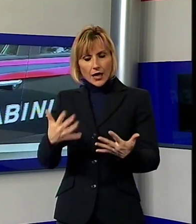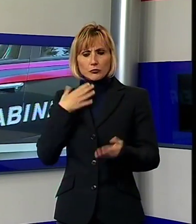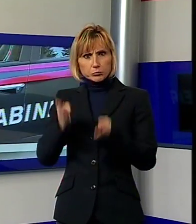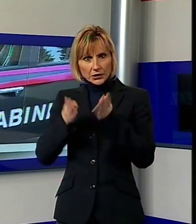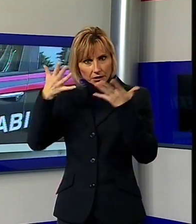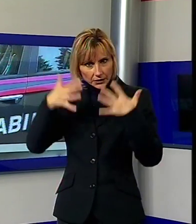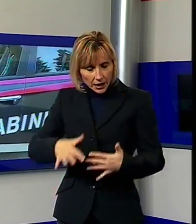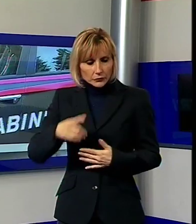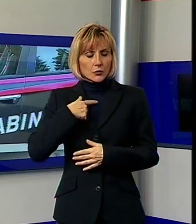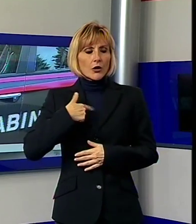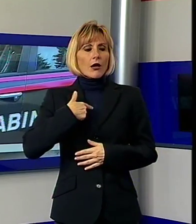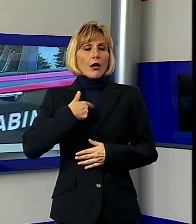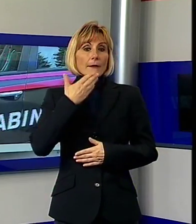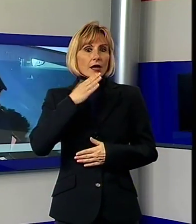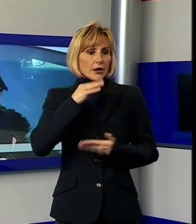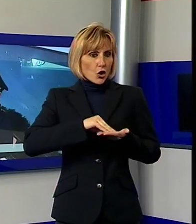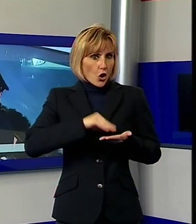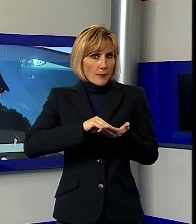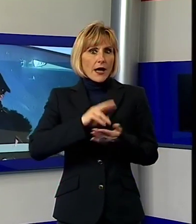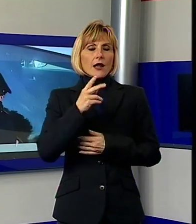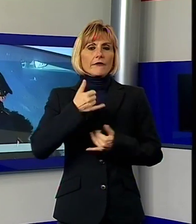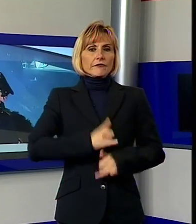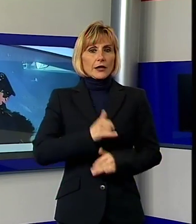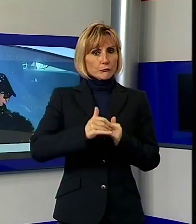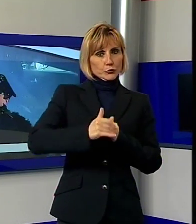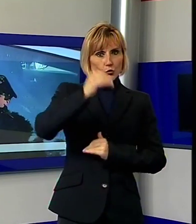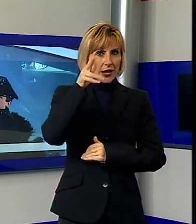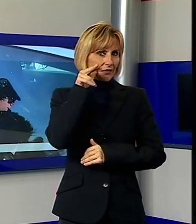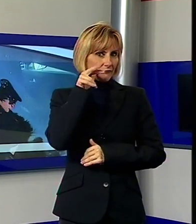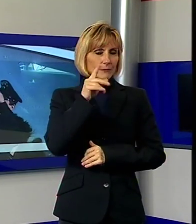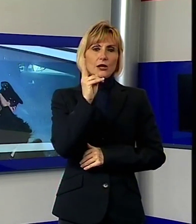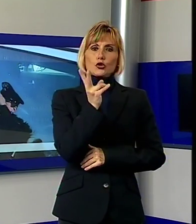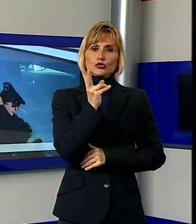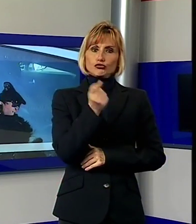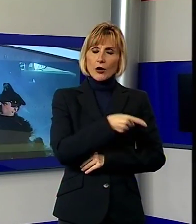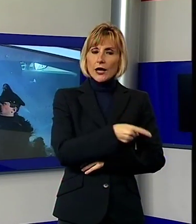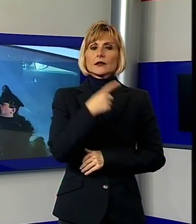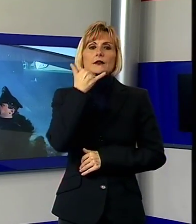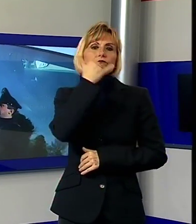stata la figlia più grande di 12 anni che ha chiamato i carabinieri. Adesso l'uomo è rinchiuso al San Giorgio.